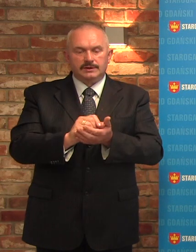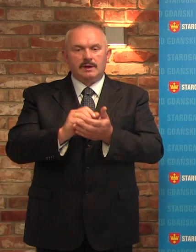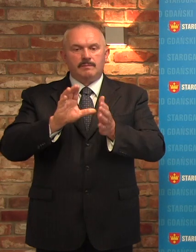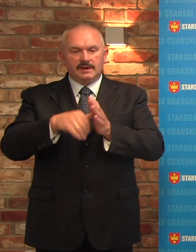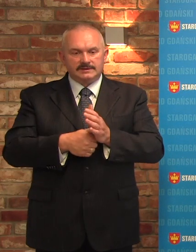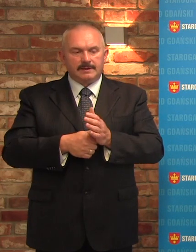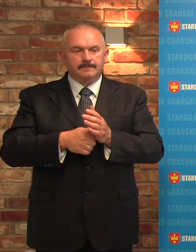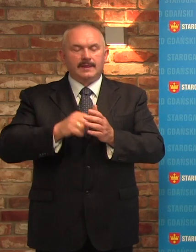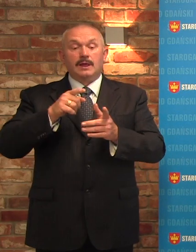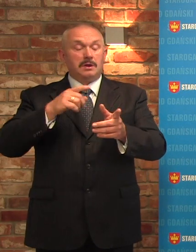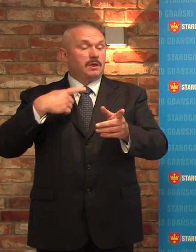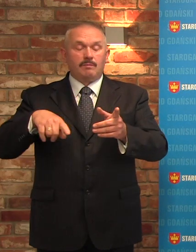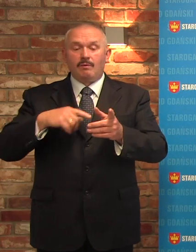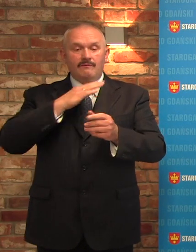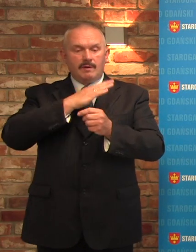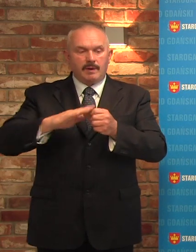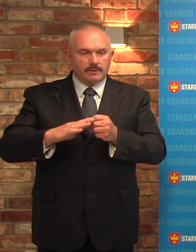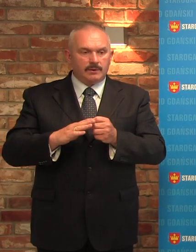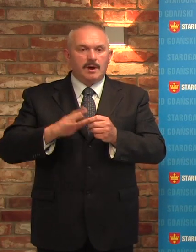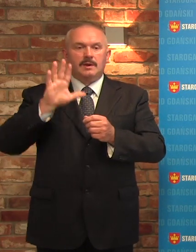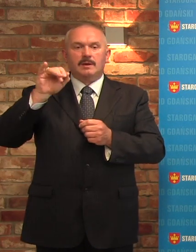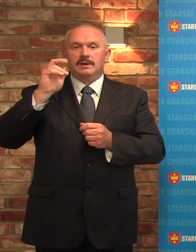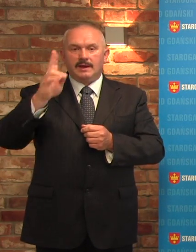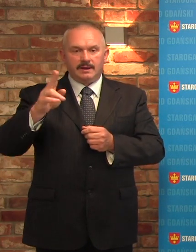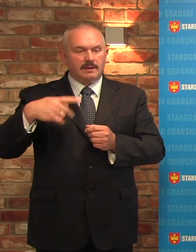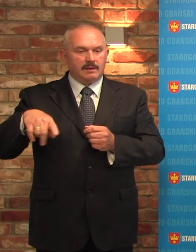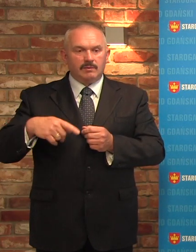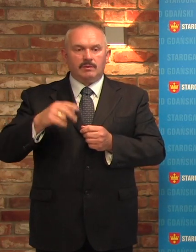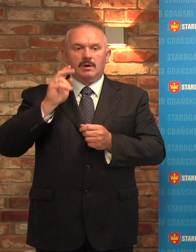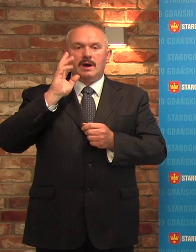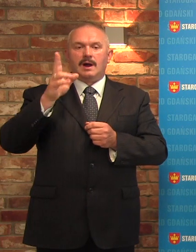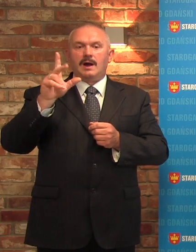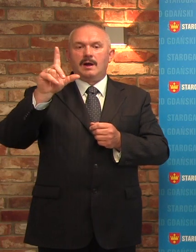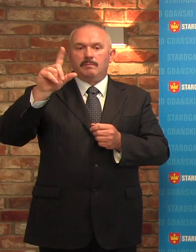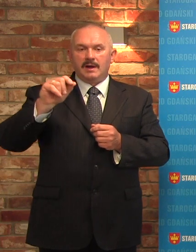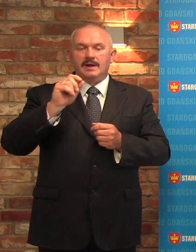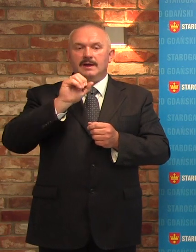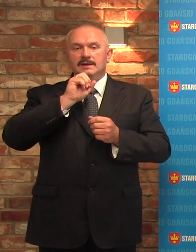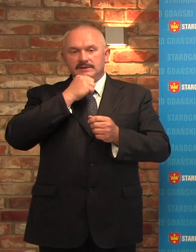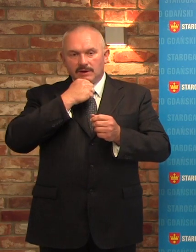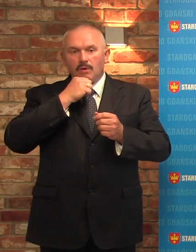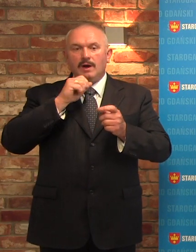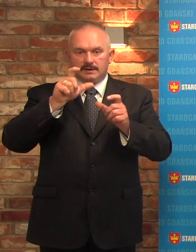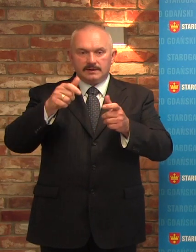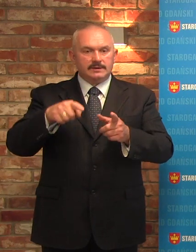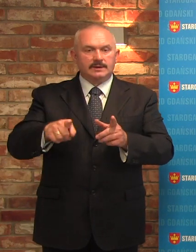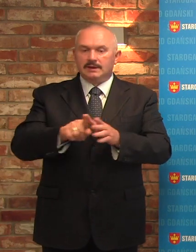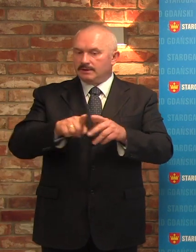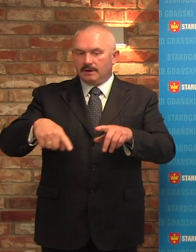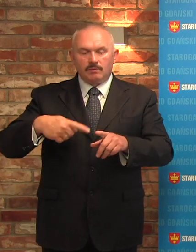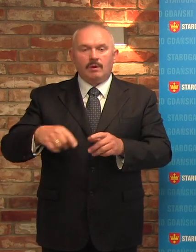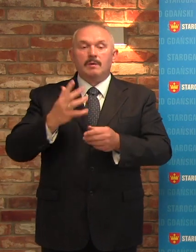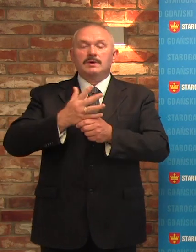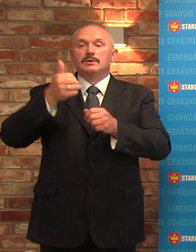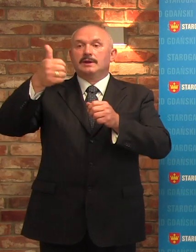klubów nie spełnił tych kryteriów. Ani Beniaminek, ani kapesta roga. 51 tysięcy złotych zostało